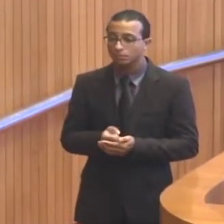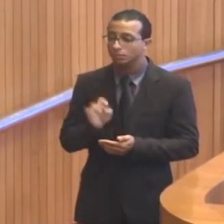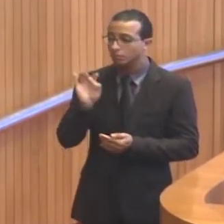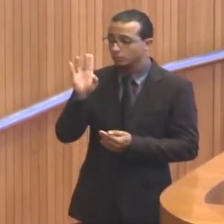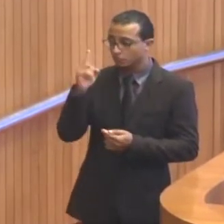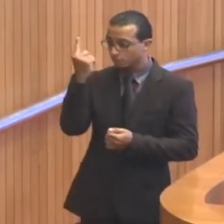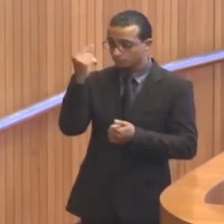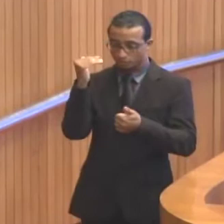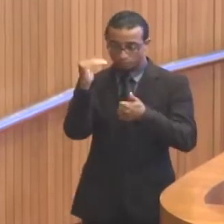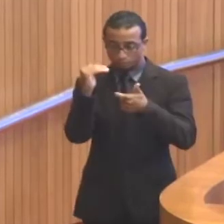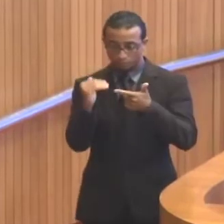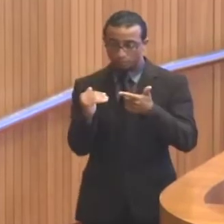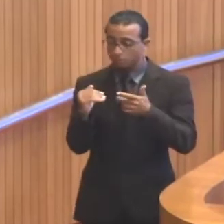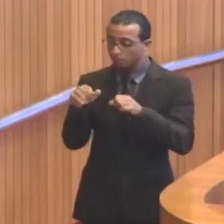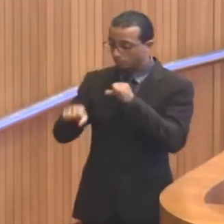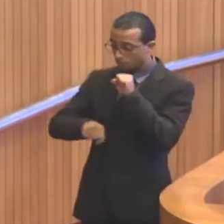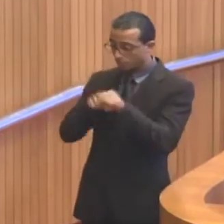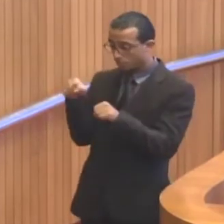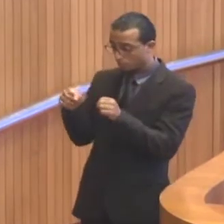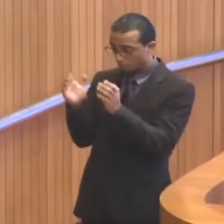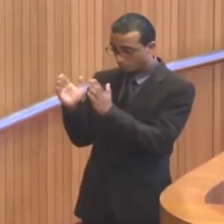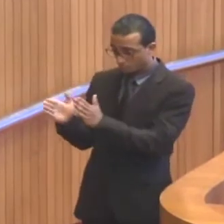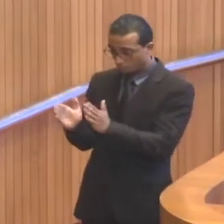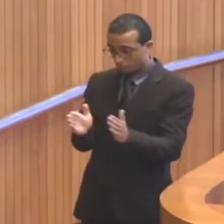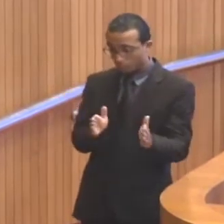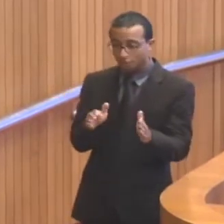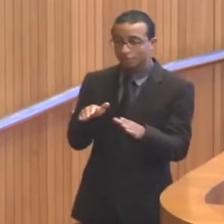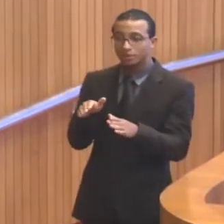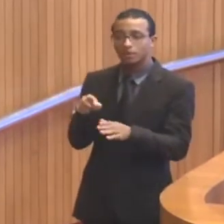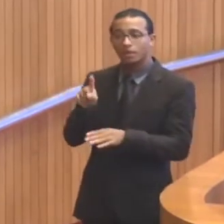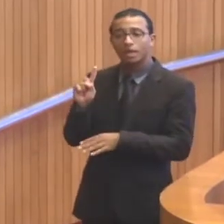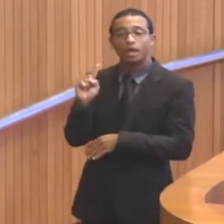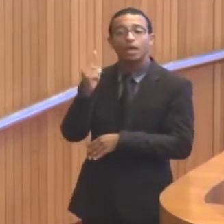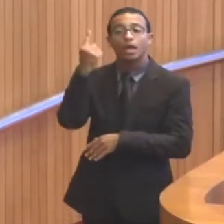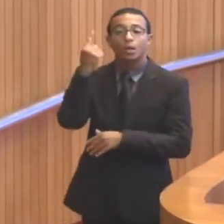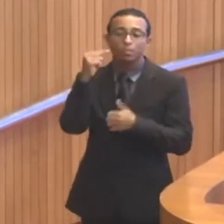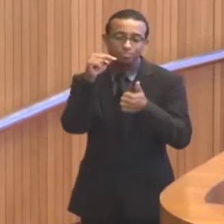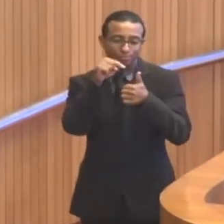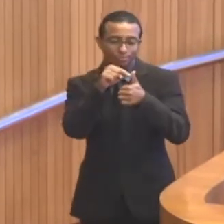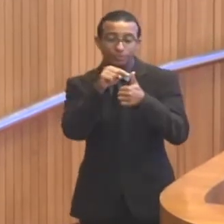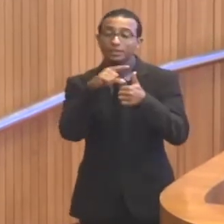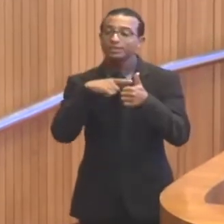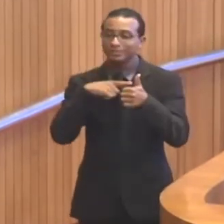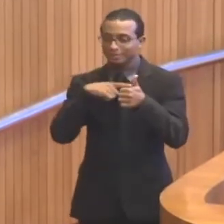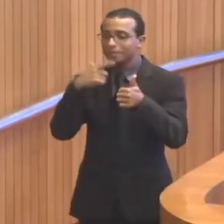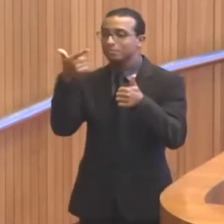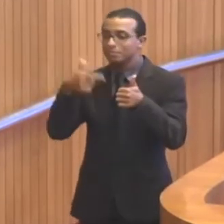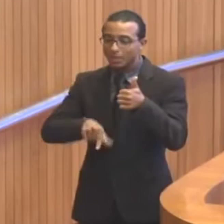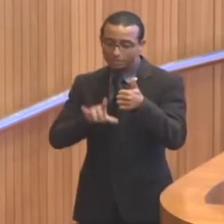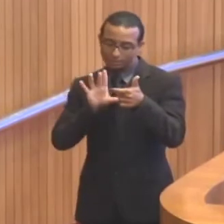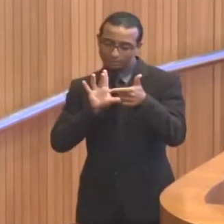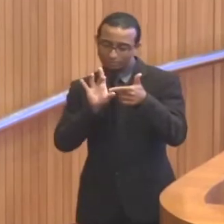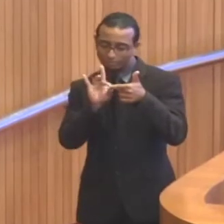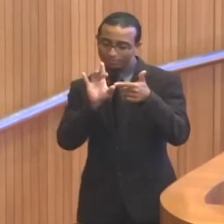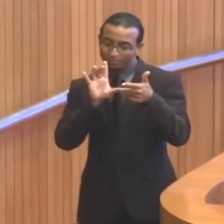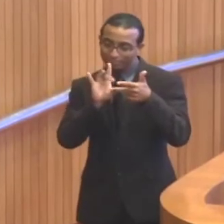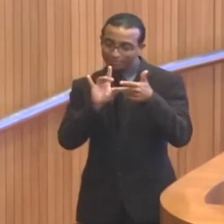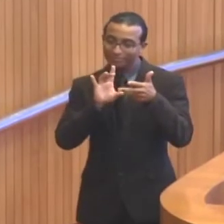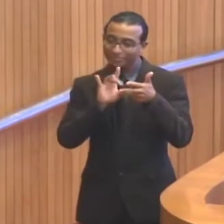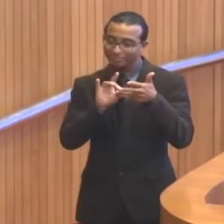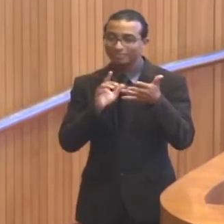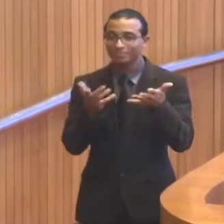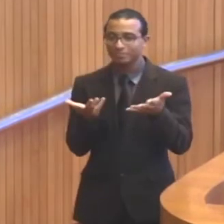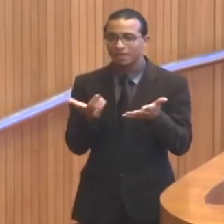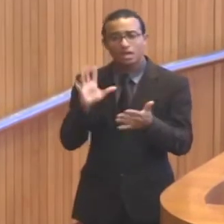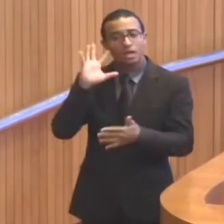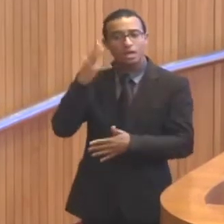um item, o bicicletário é um dos itens de um plano integrado de ciclomobilidade. Portanto,